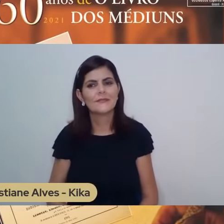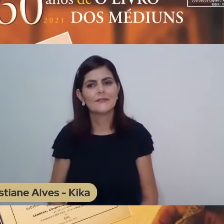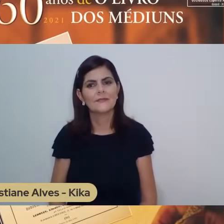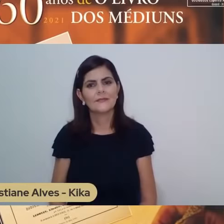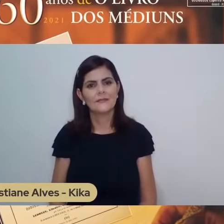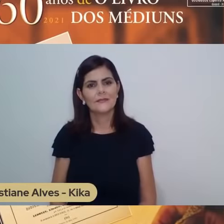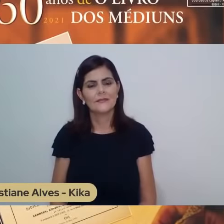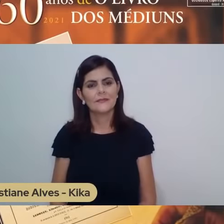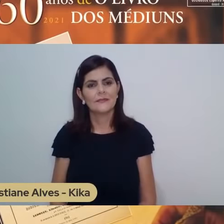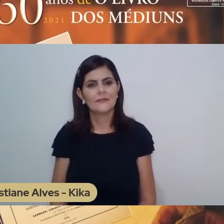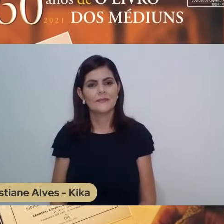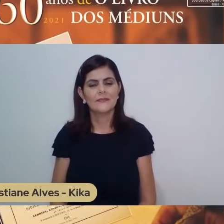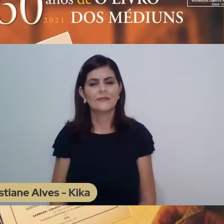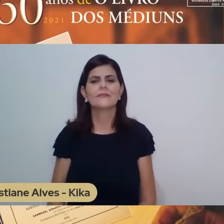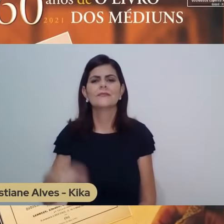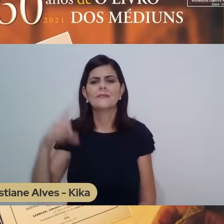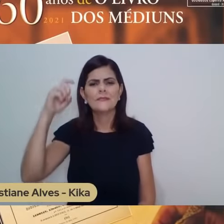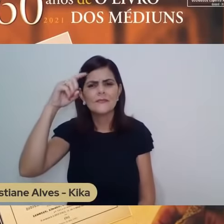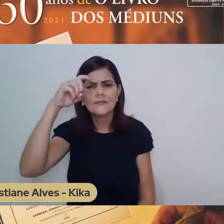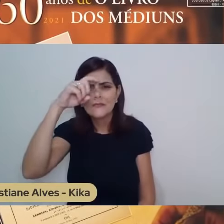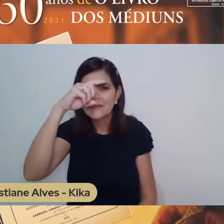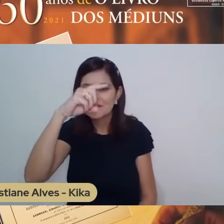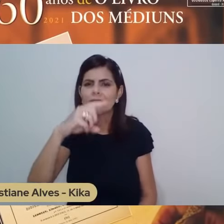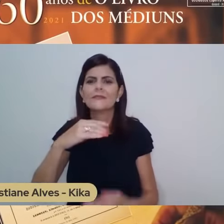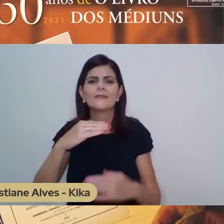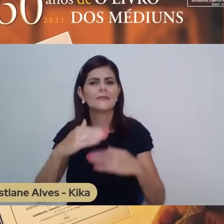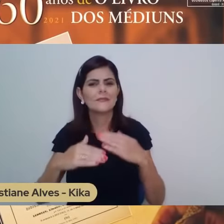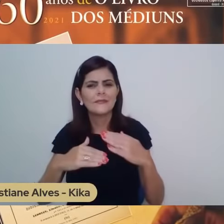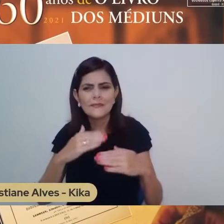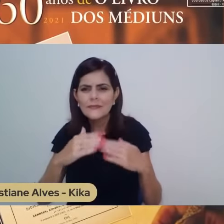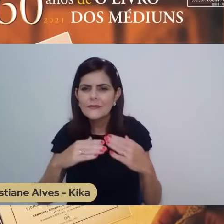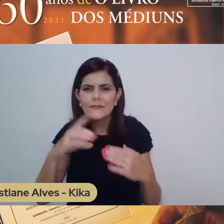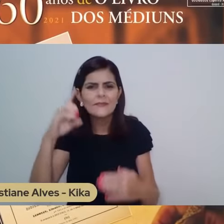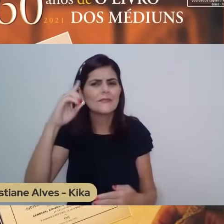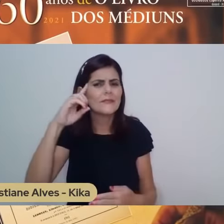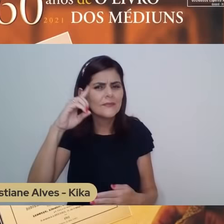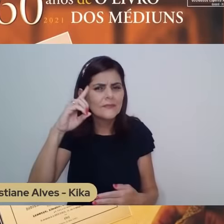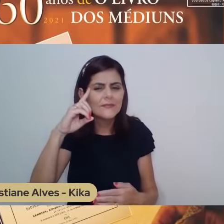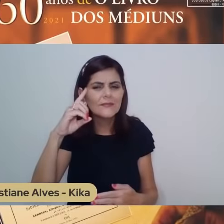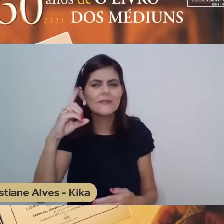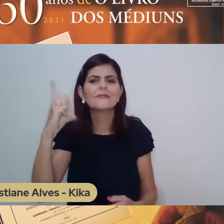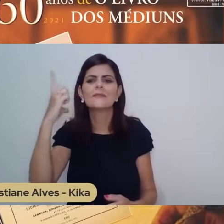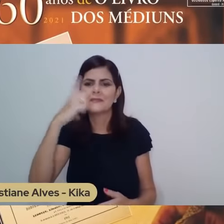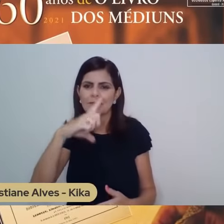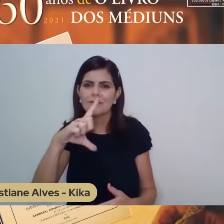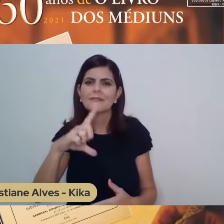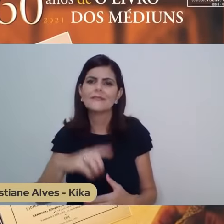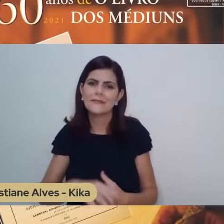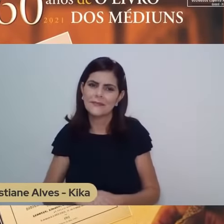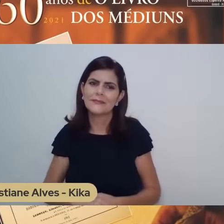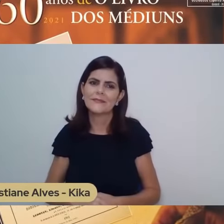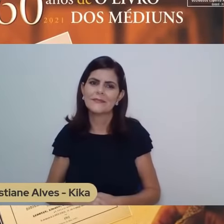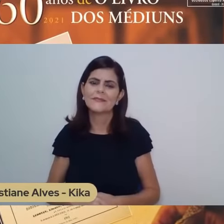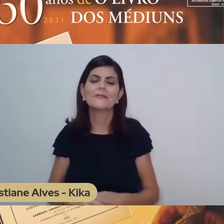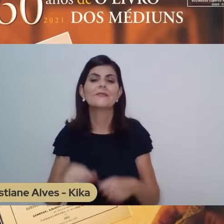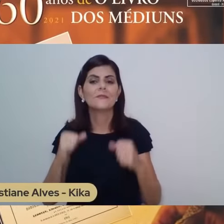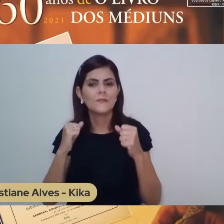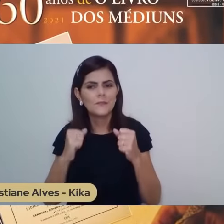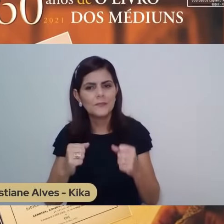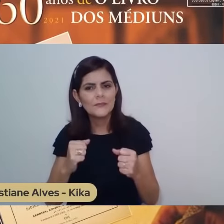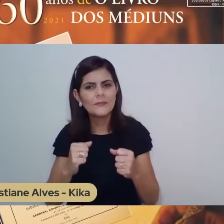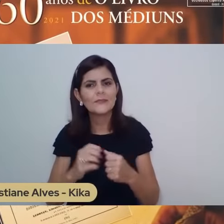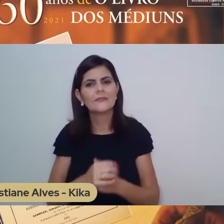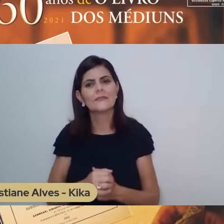aos desafios, aos obstáculos, os maiores que possam surgir. é possível com